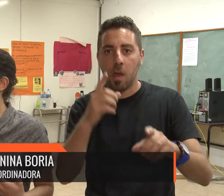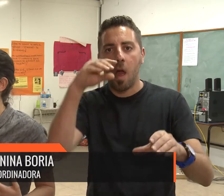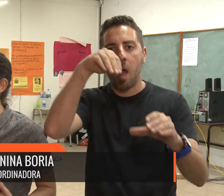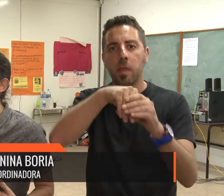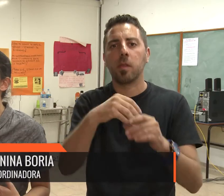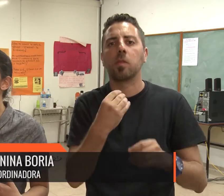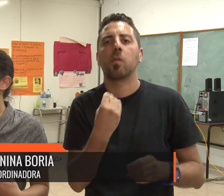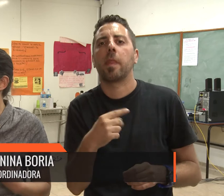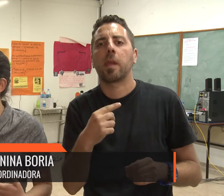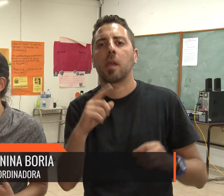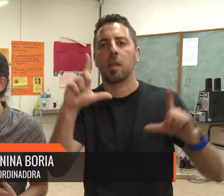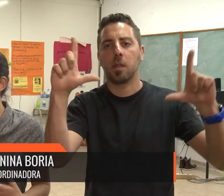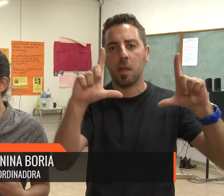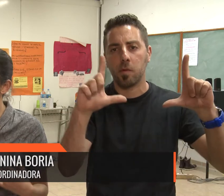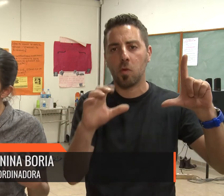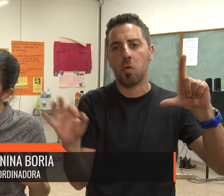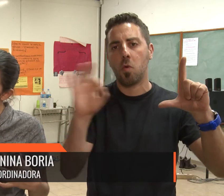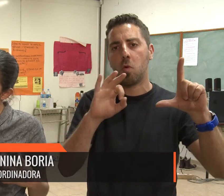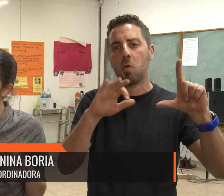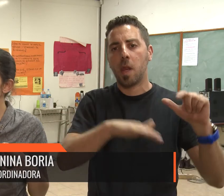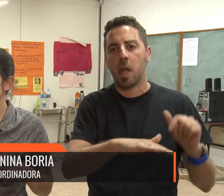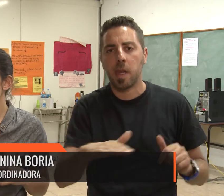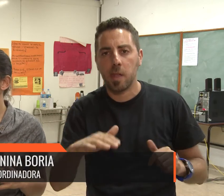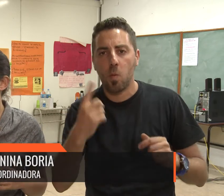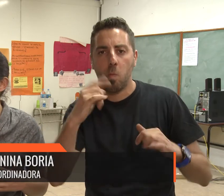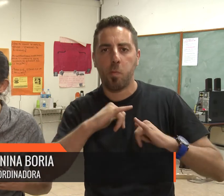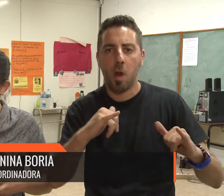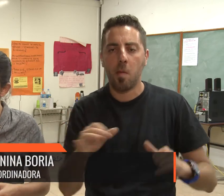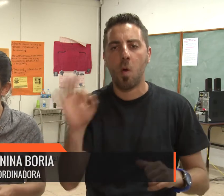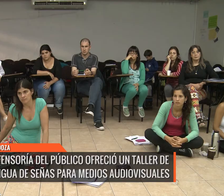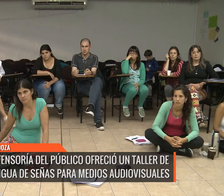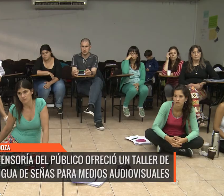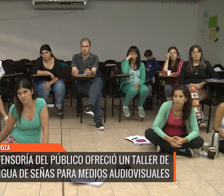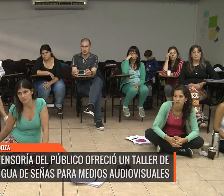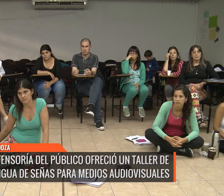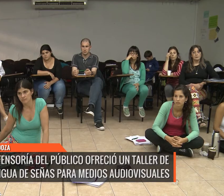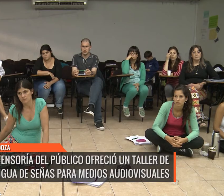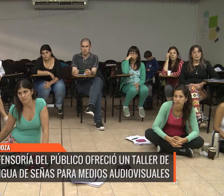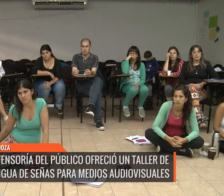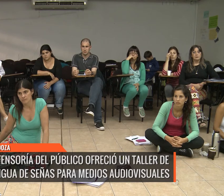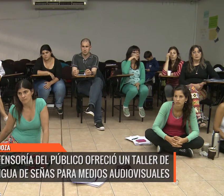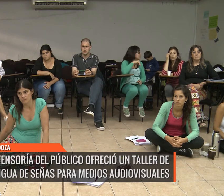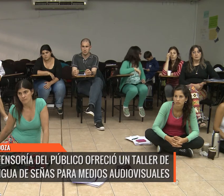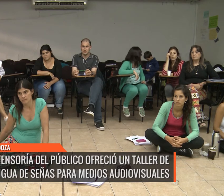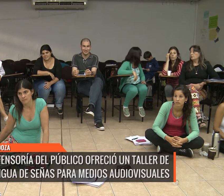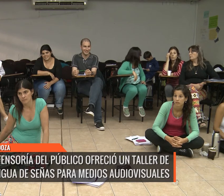infantil, una novela. O nuestra tarea está específicamente abordando el ámbito en medios audiovisuales.